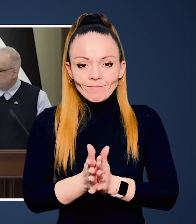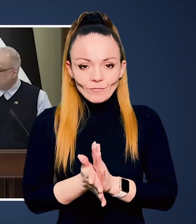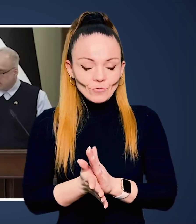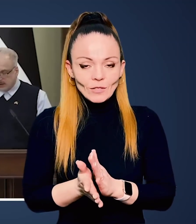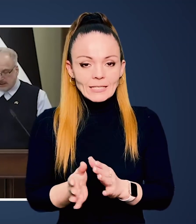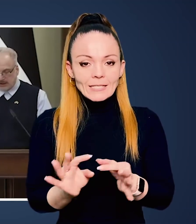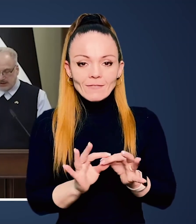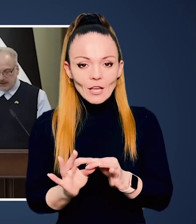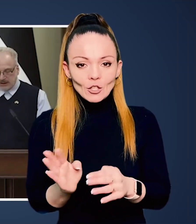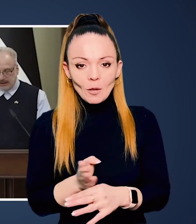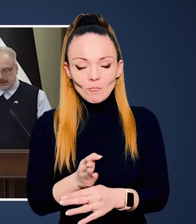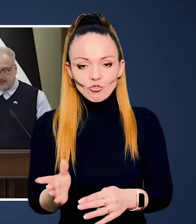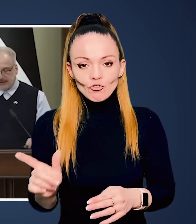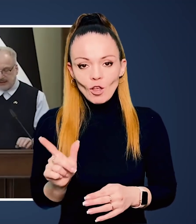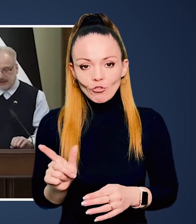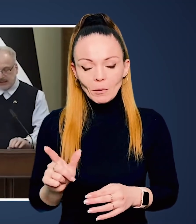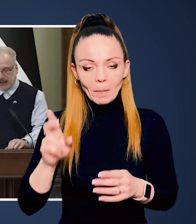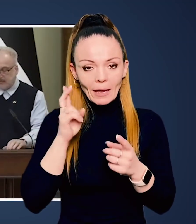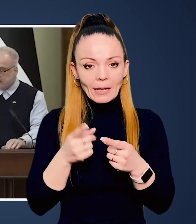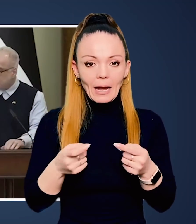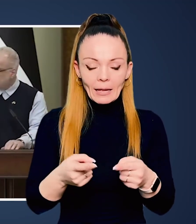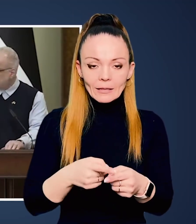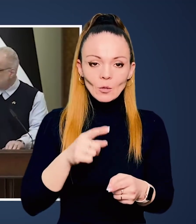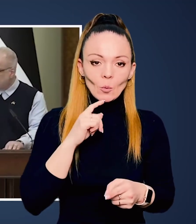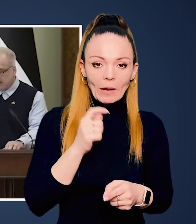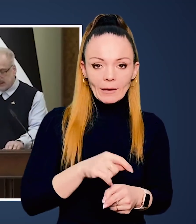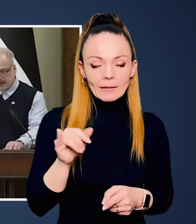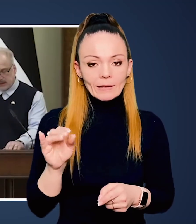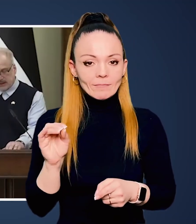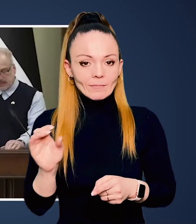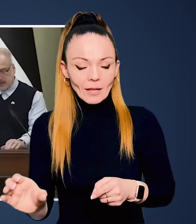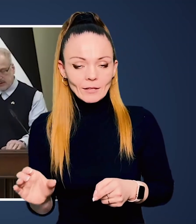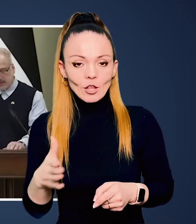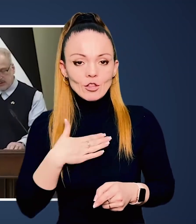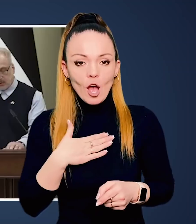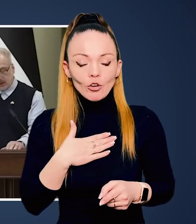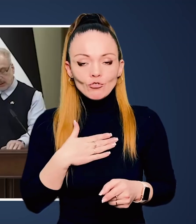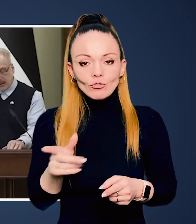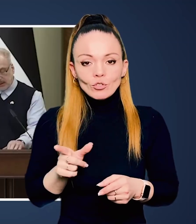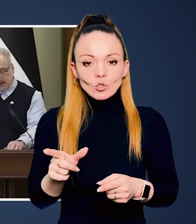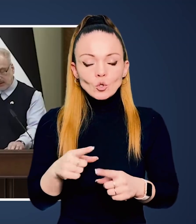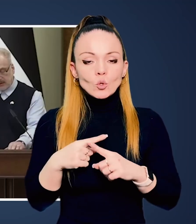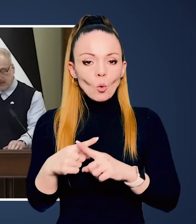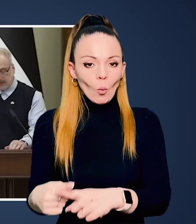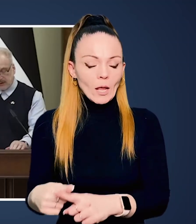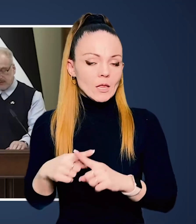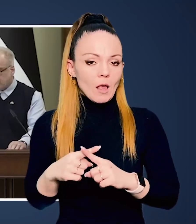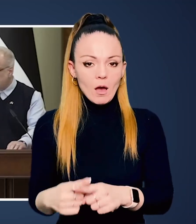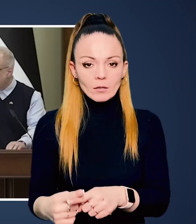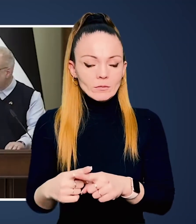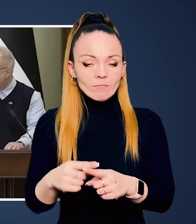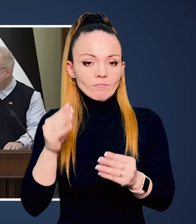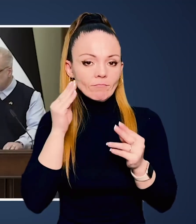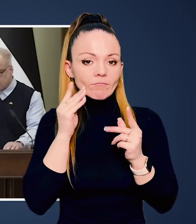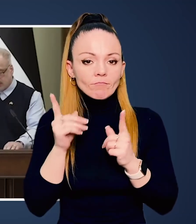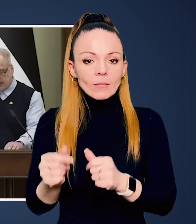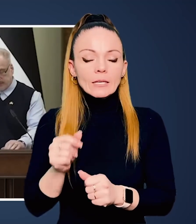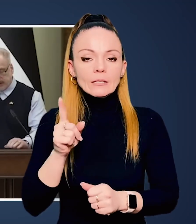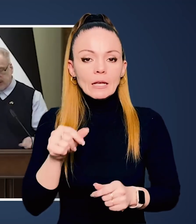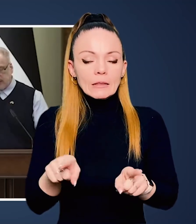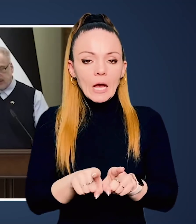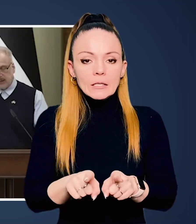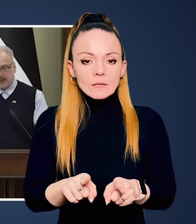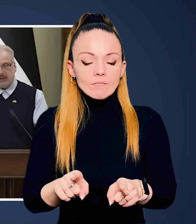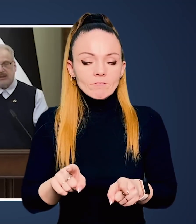найтісніші зв'язки між нашими країнами з одного боку, Україною з другого, і нашу цілковиту солідарність